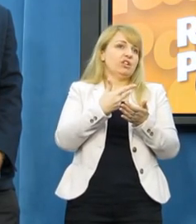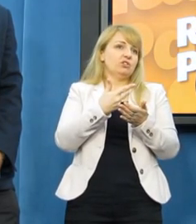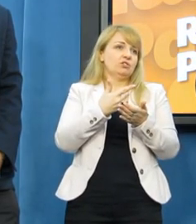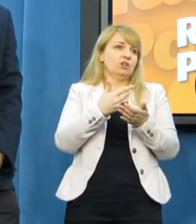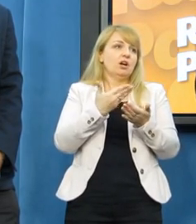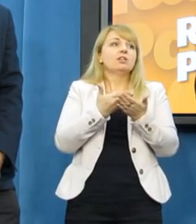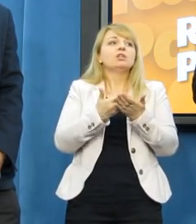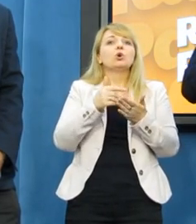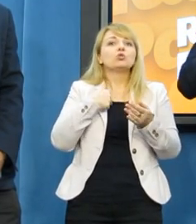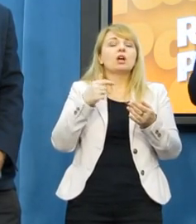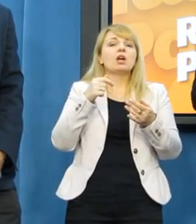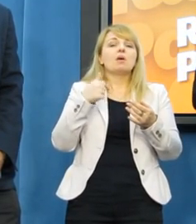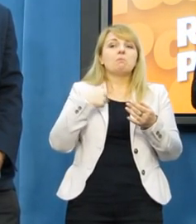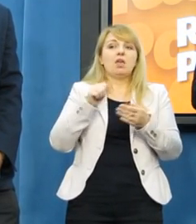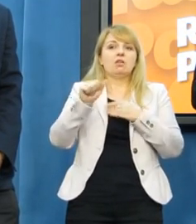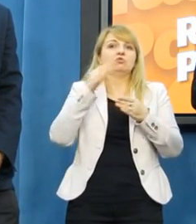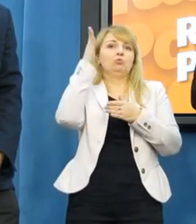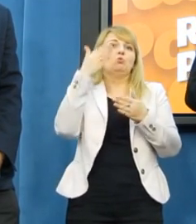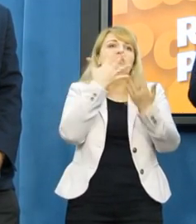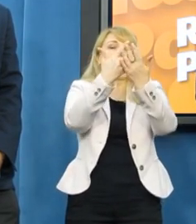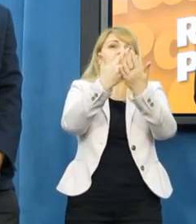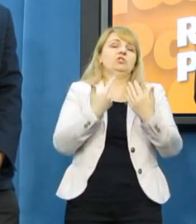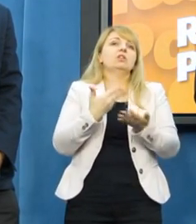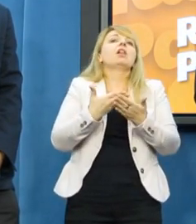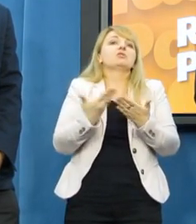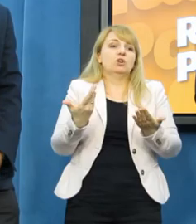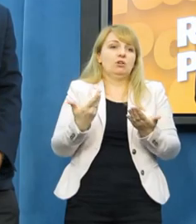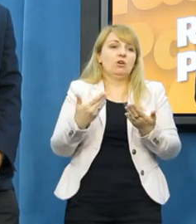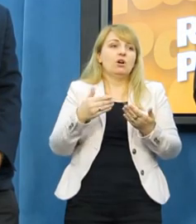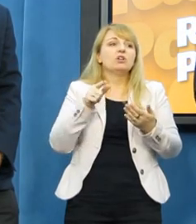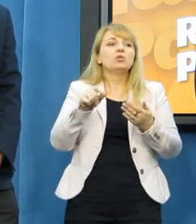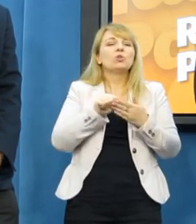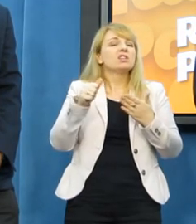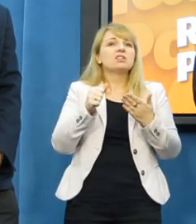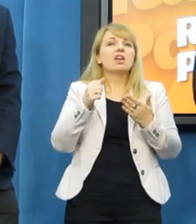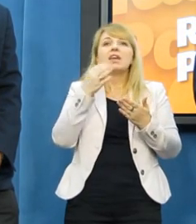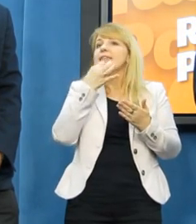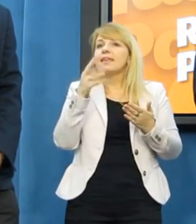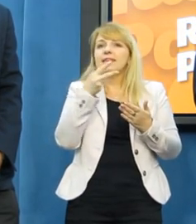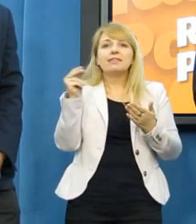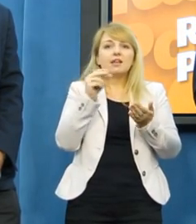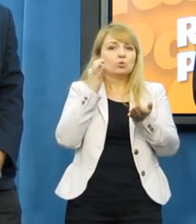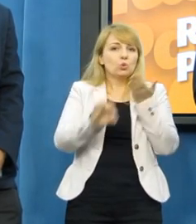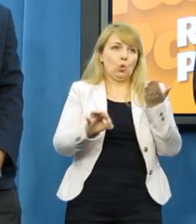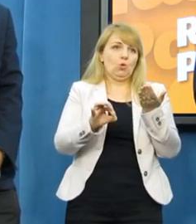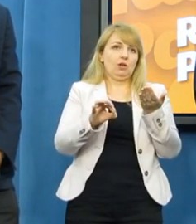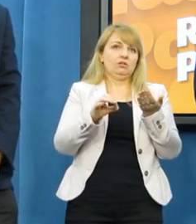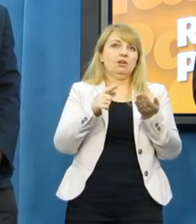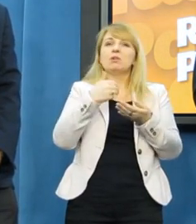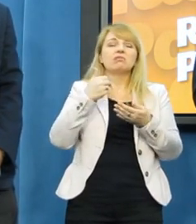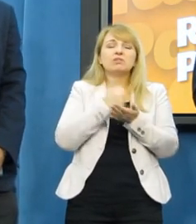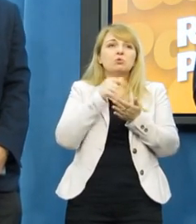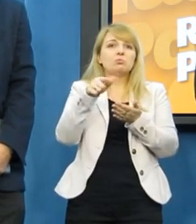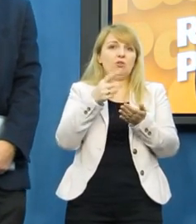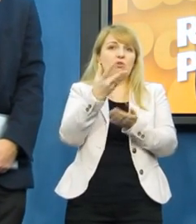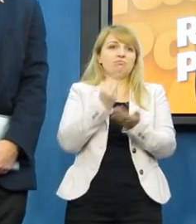stałoby się z tego typu zapisami. Ta formuła zaproponowana w tej ustawie jest tak szeroka, że uniemożliwia skuteczne egzekwowanie tego.